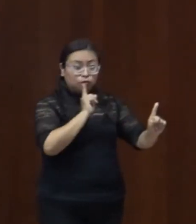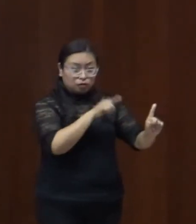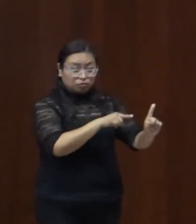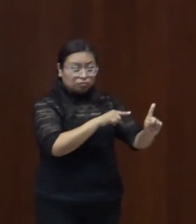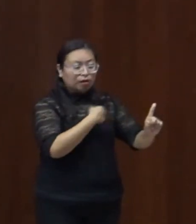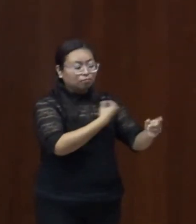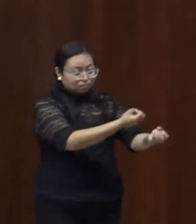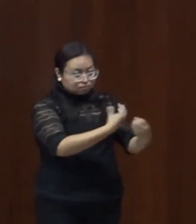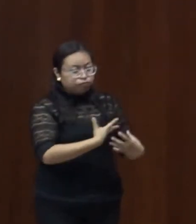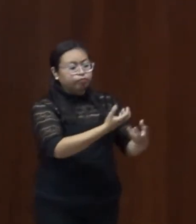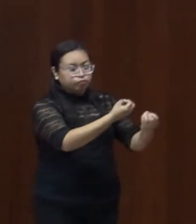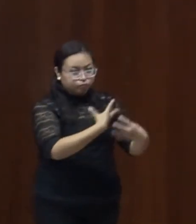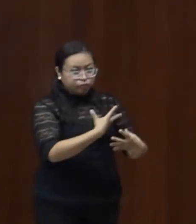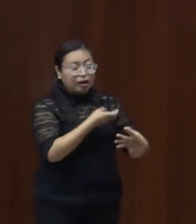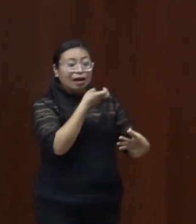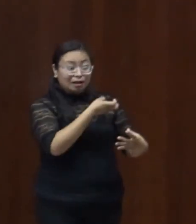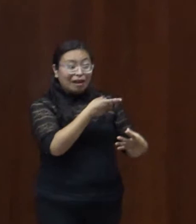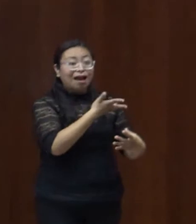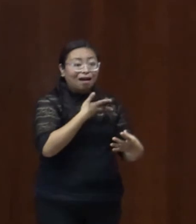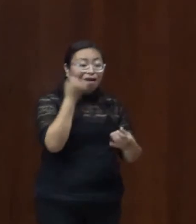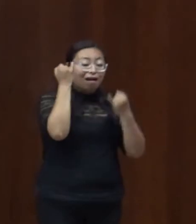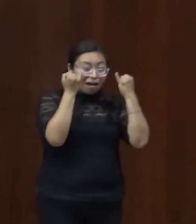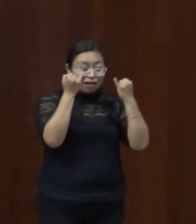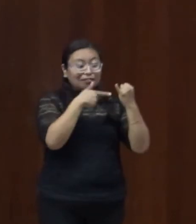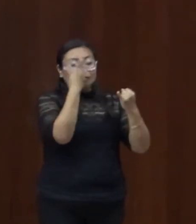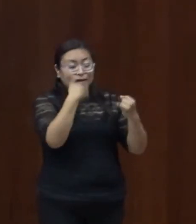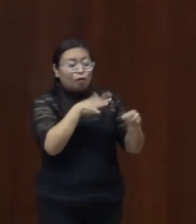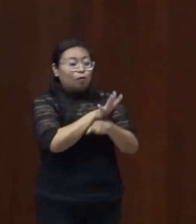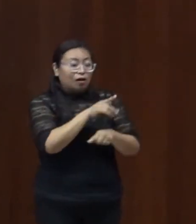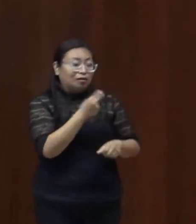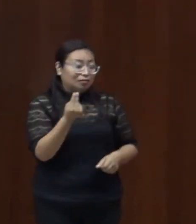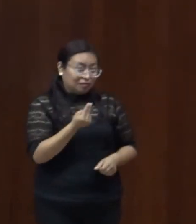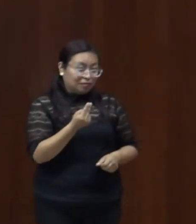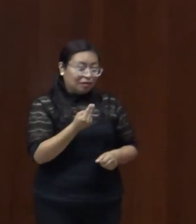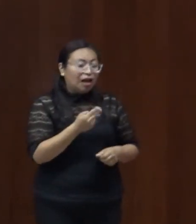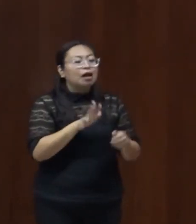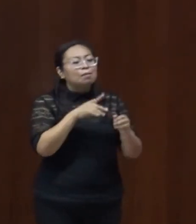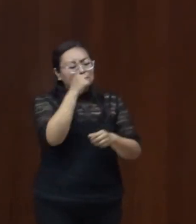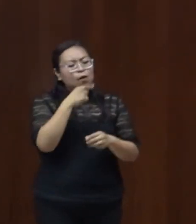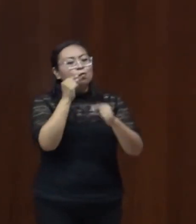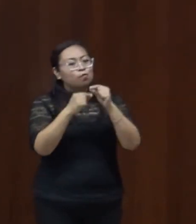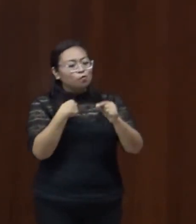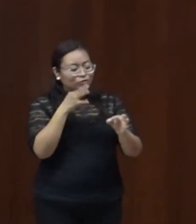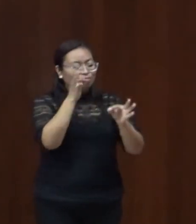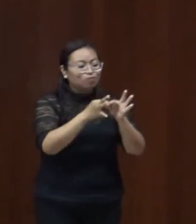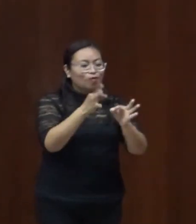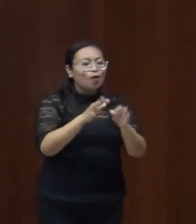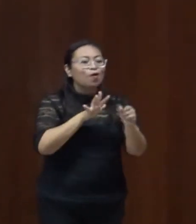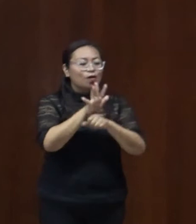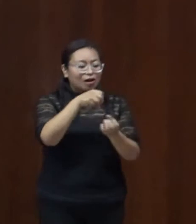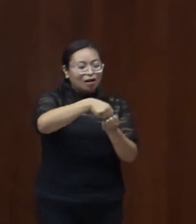ellas tienen para que demos cumplimiento al artículo 6 de la